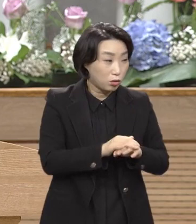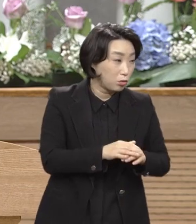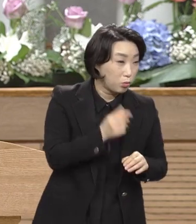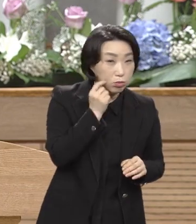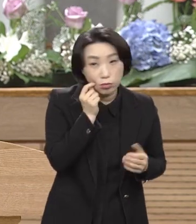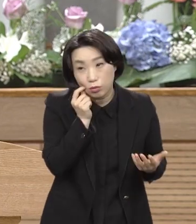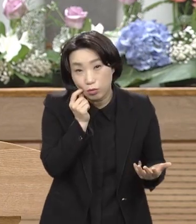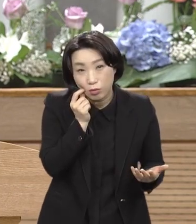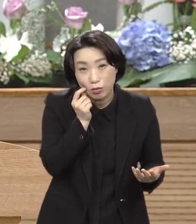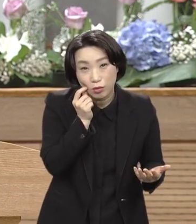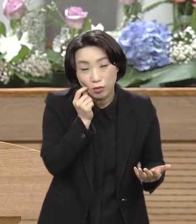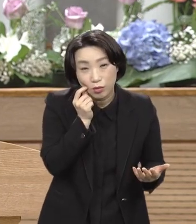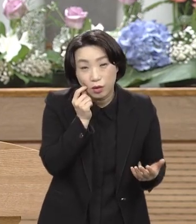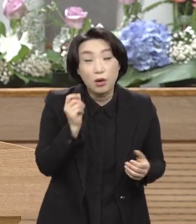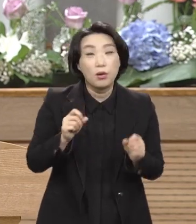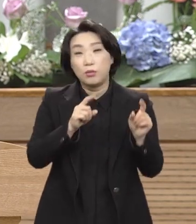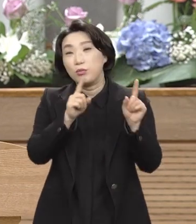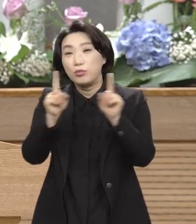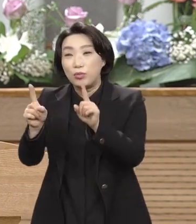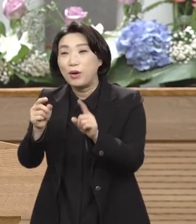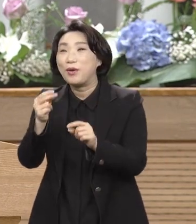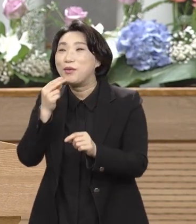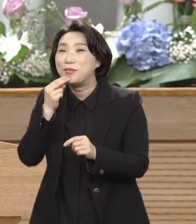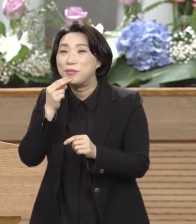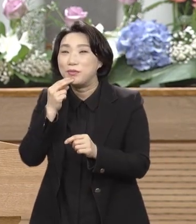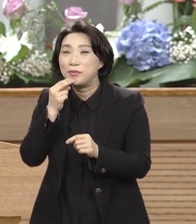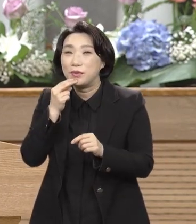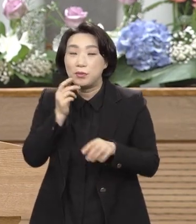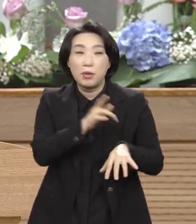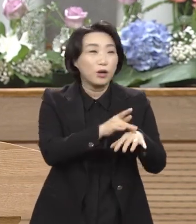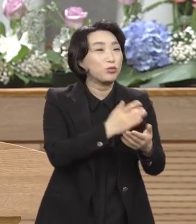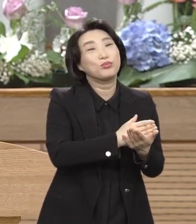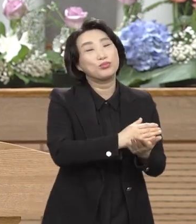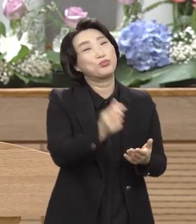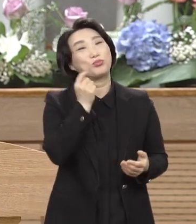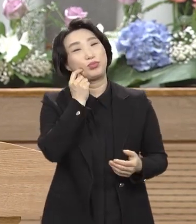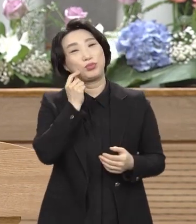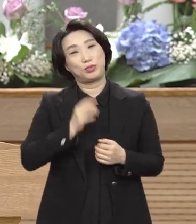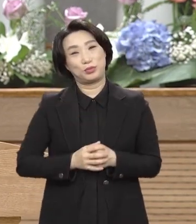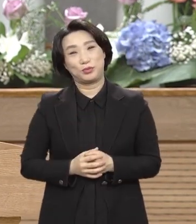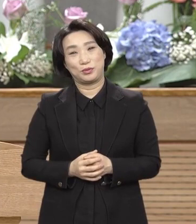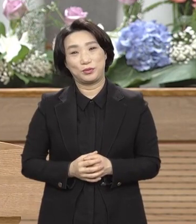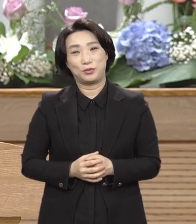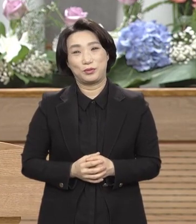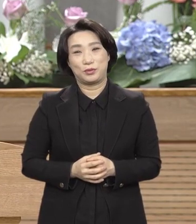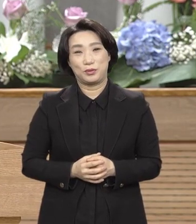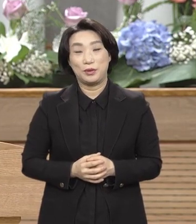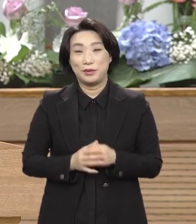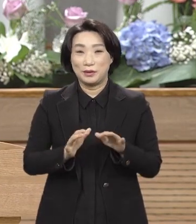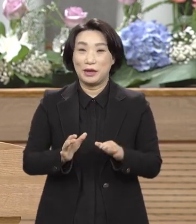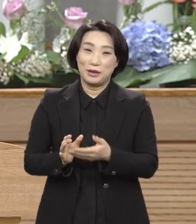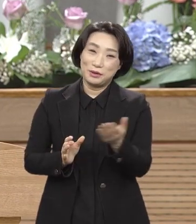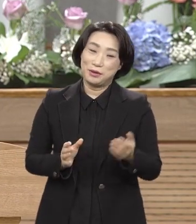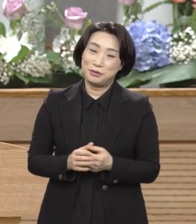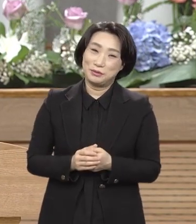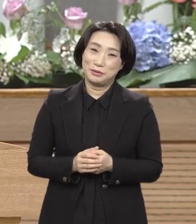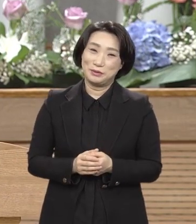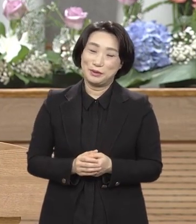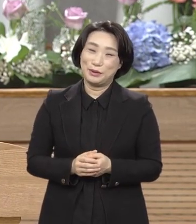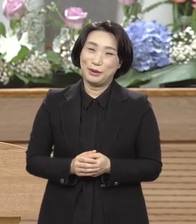부활하지 않으면 마귀는 멸할 수 없다. 정말로 보통얘기 아니에요.